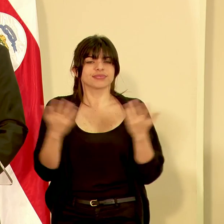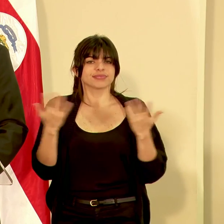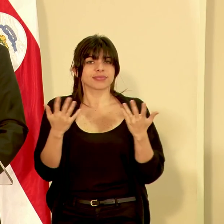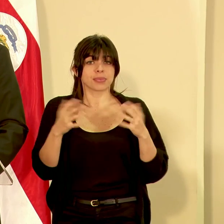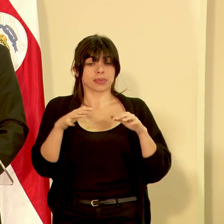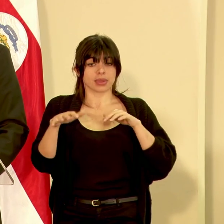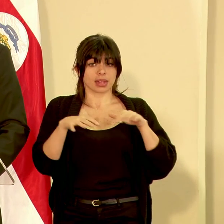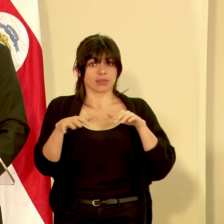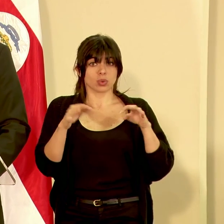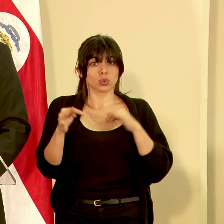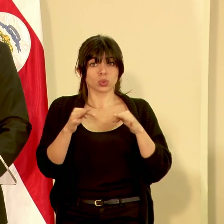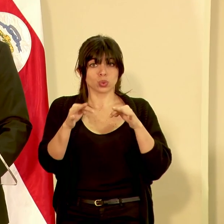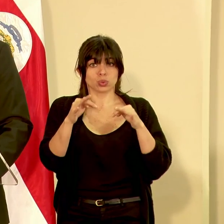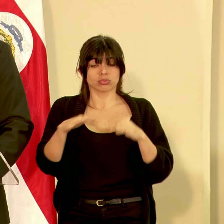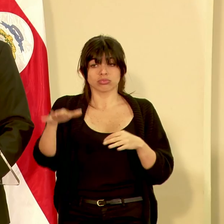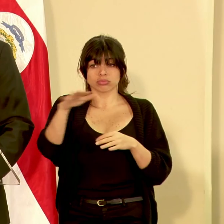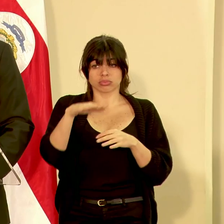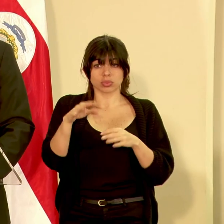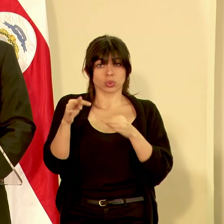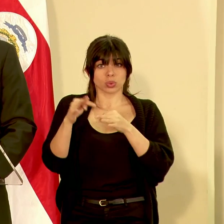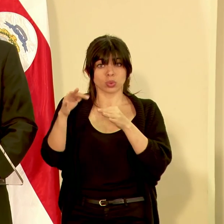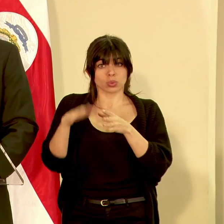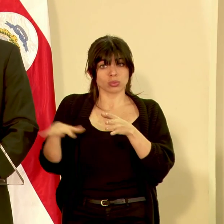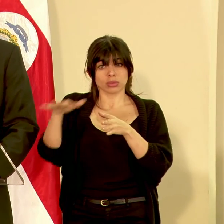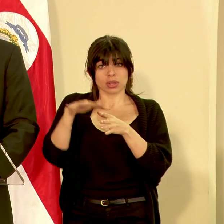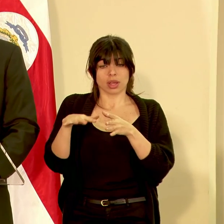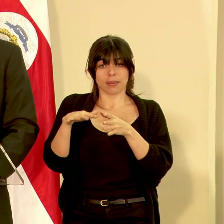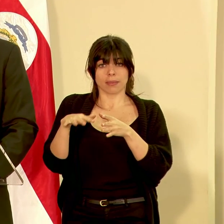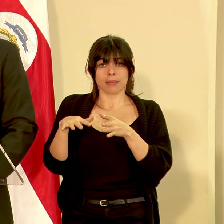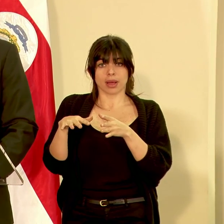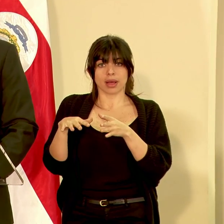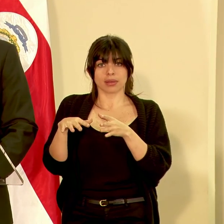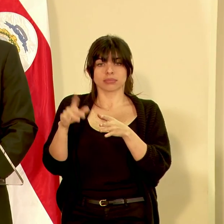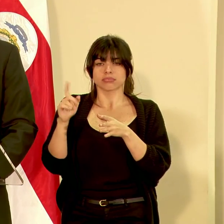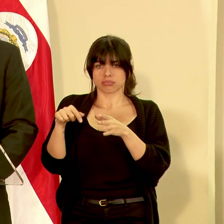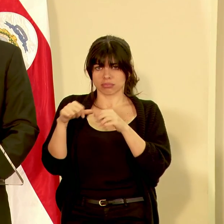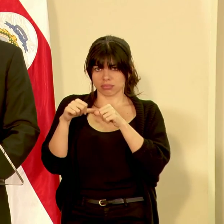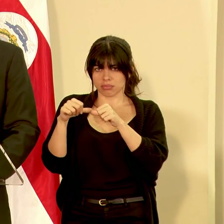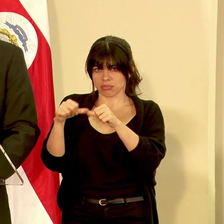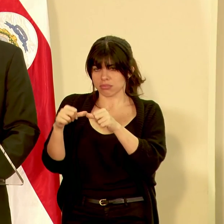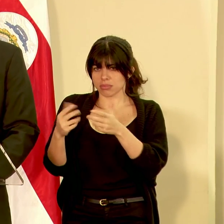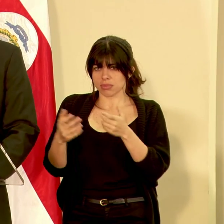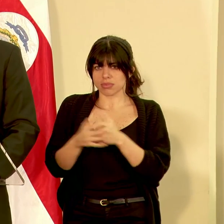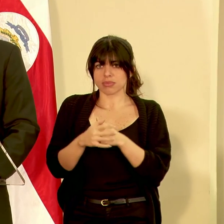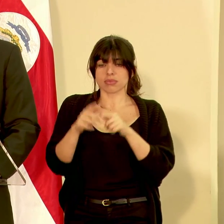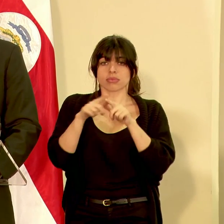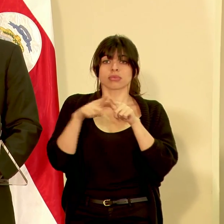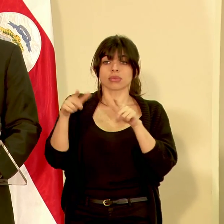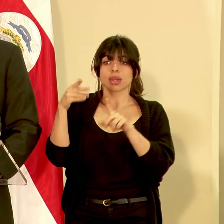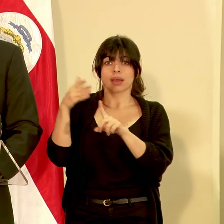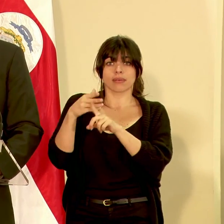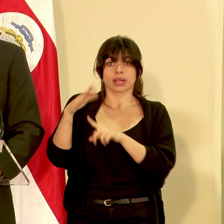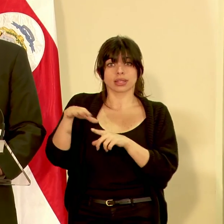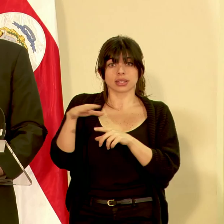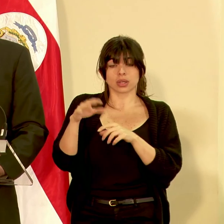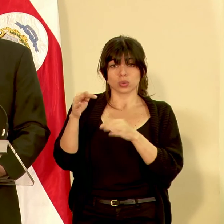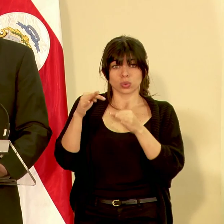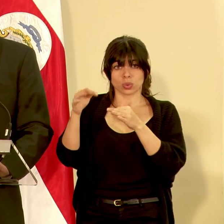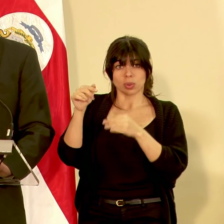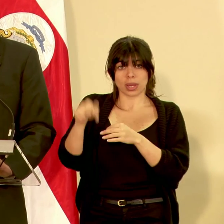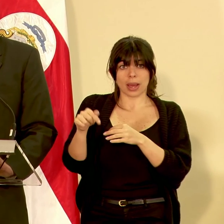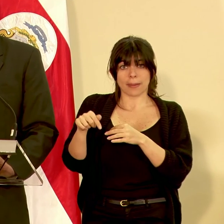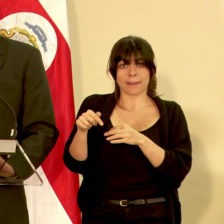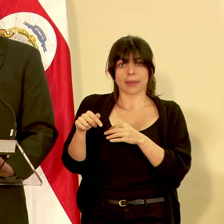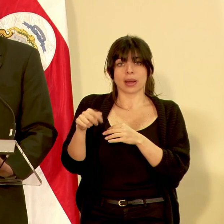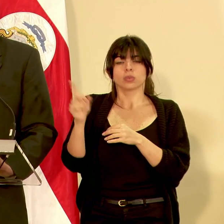las actividades turísticas del Cantón de Turrialba deben continuar. La zona de afectación en el Cantón de Turrialba